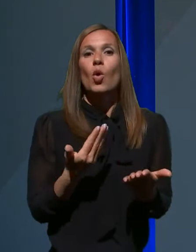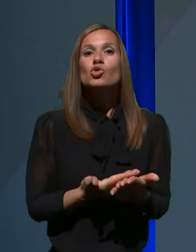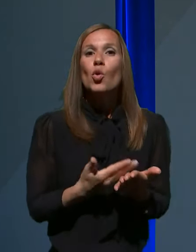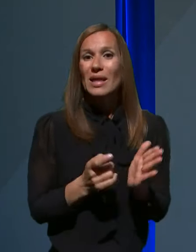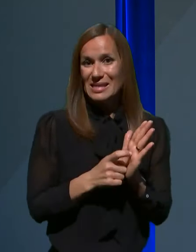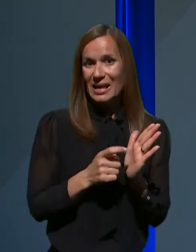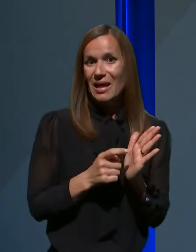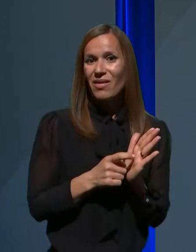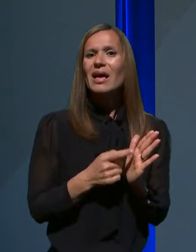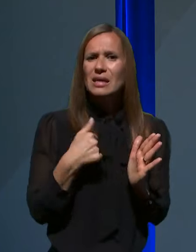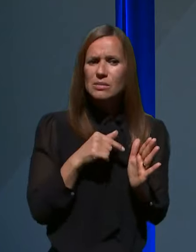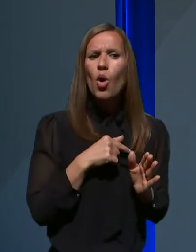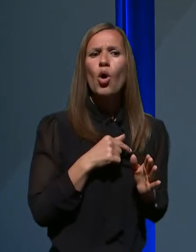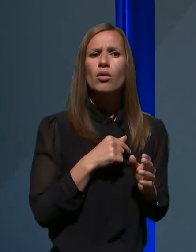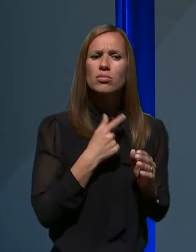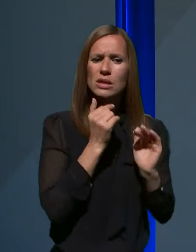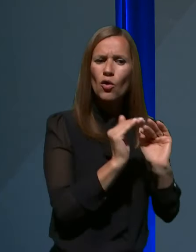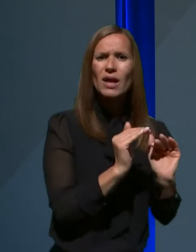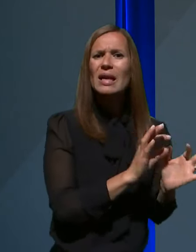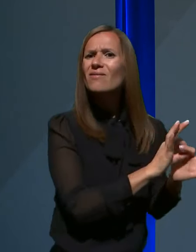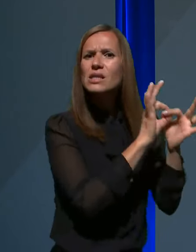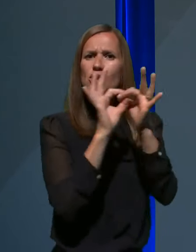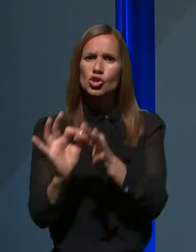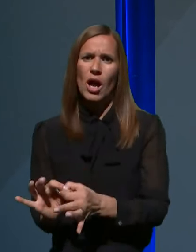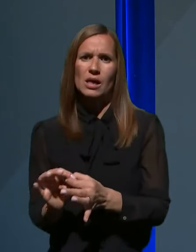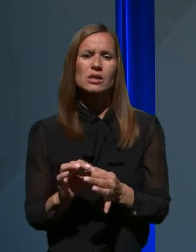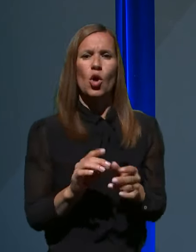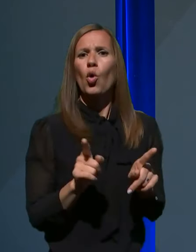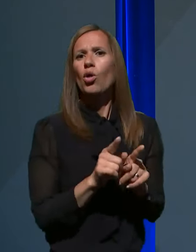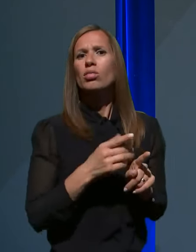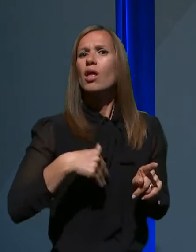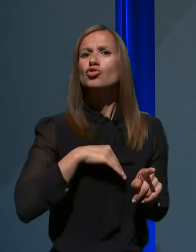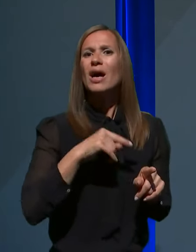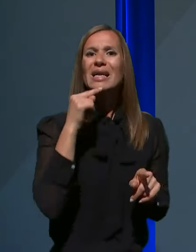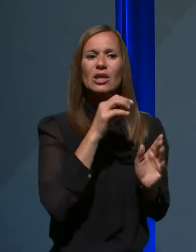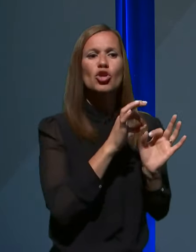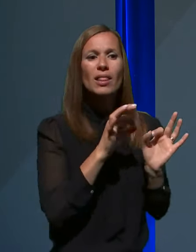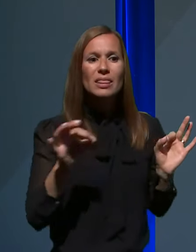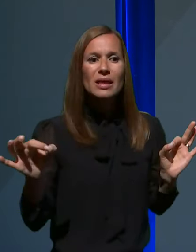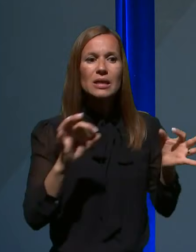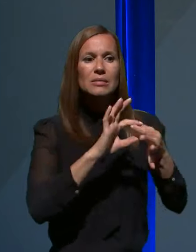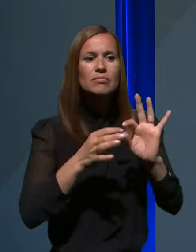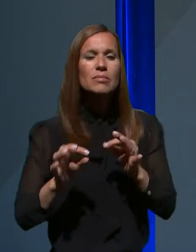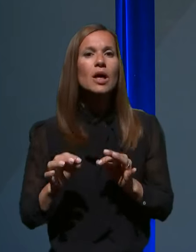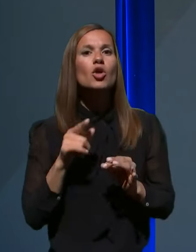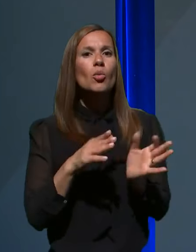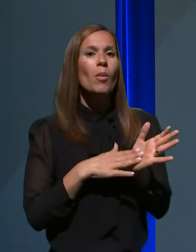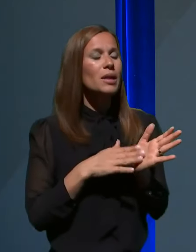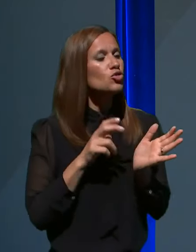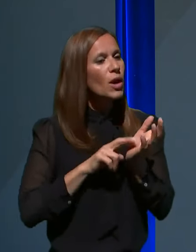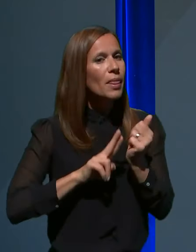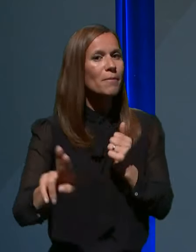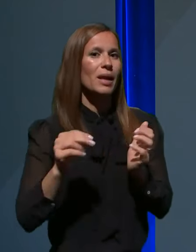predstavljali veš čas, se pravi nekakšna rdeča nit izogibanja tesnejšim osebnim stikom.